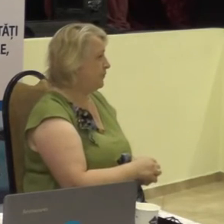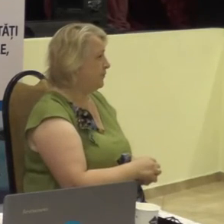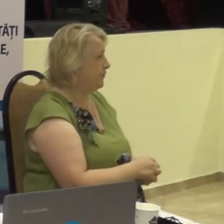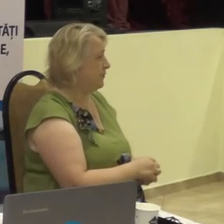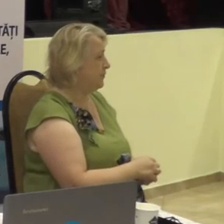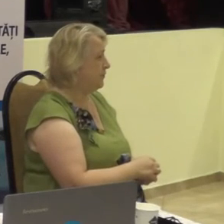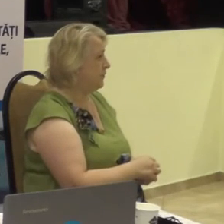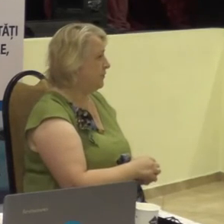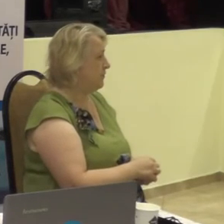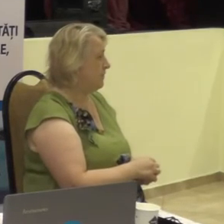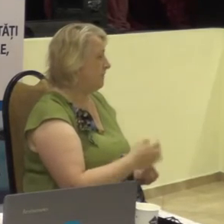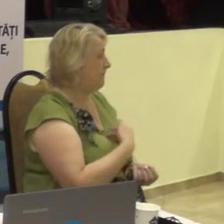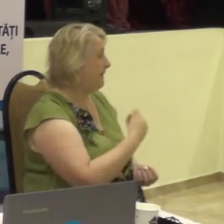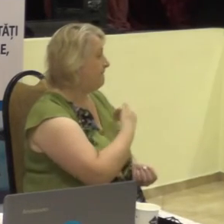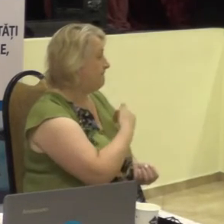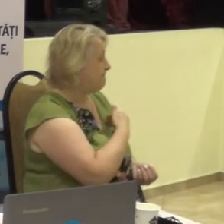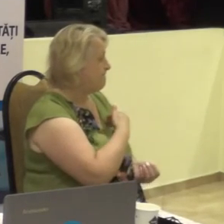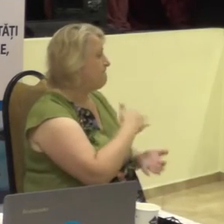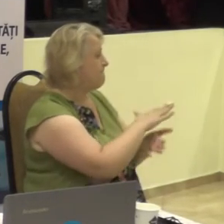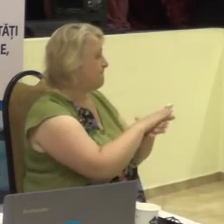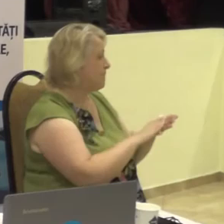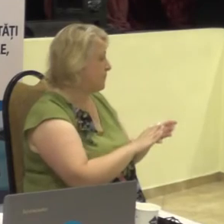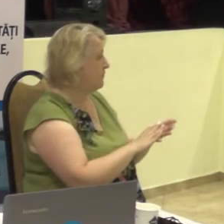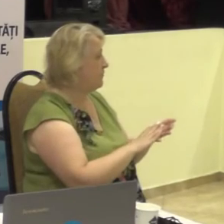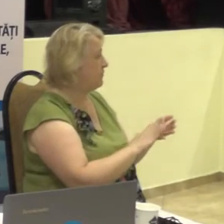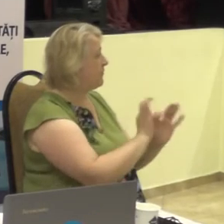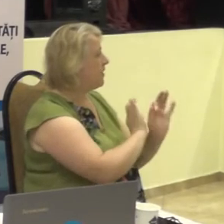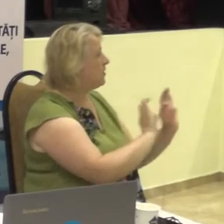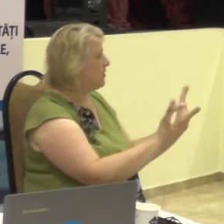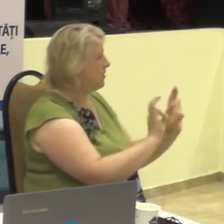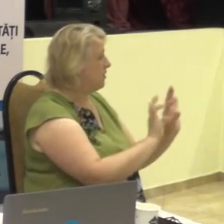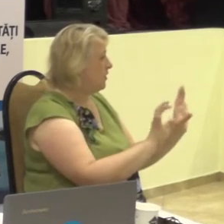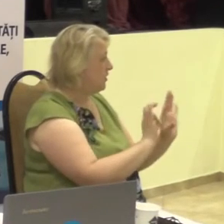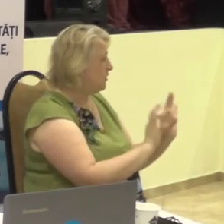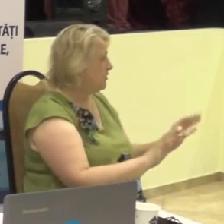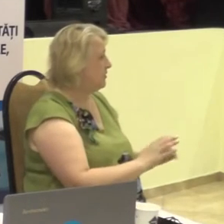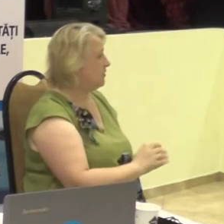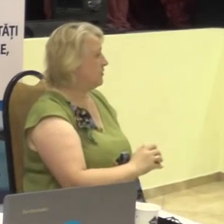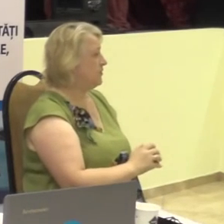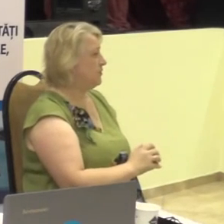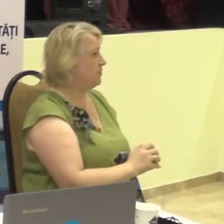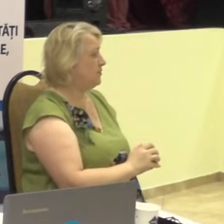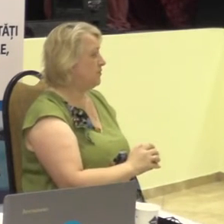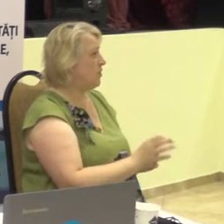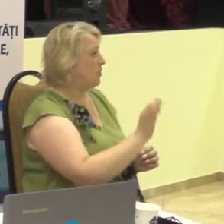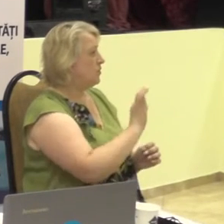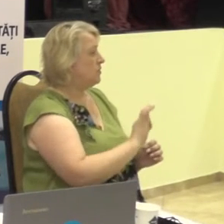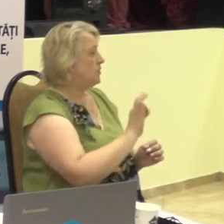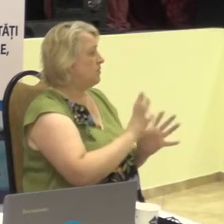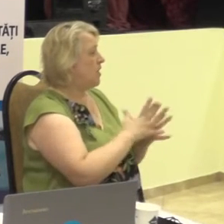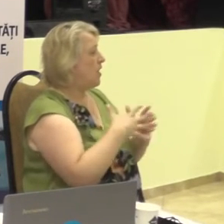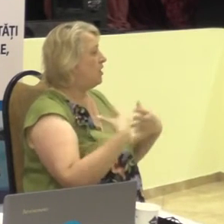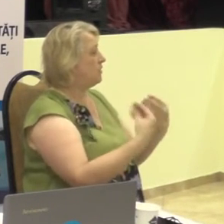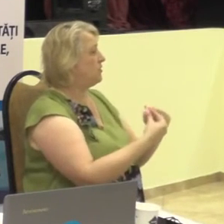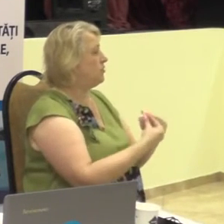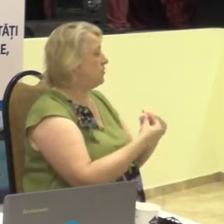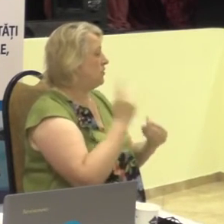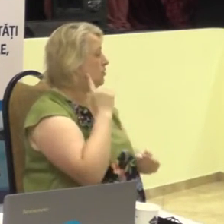și vreau în continuare să vă relativ despre Asociația